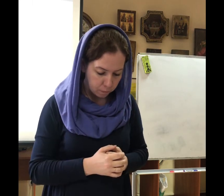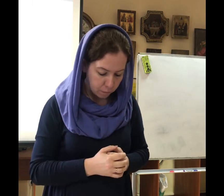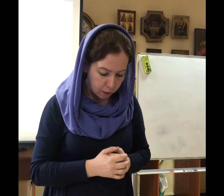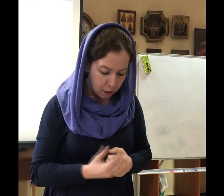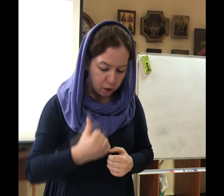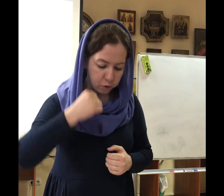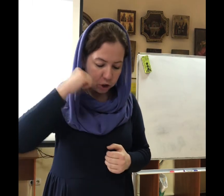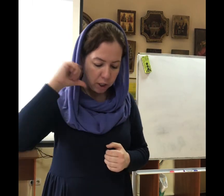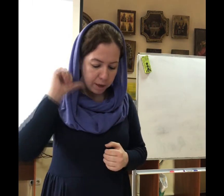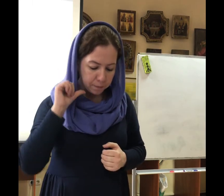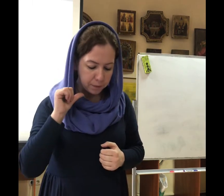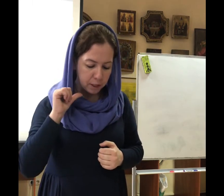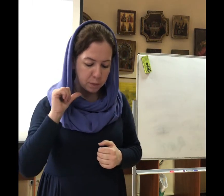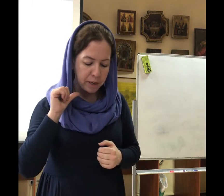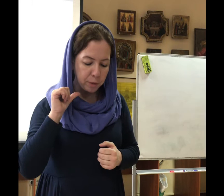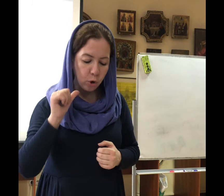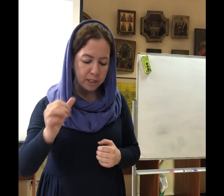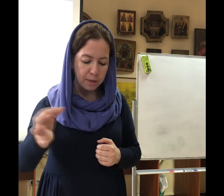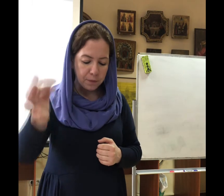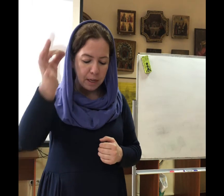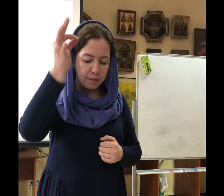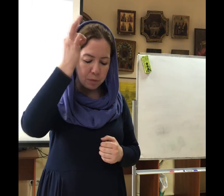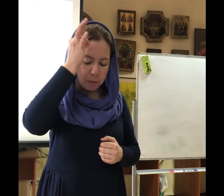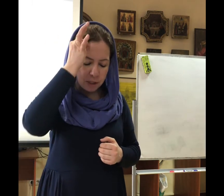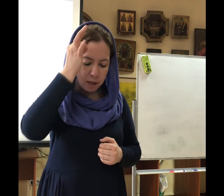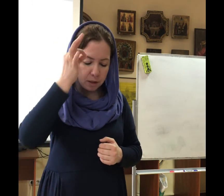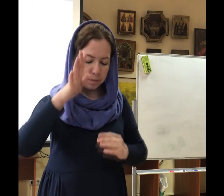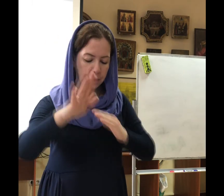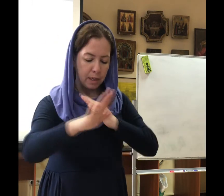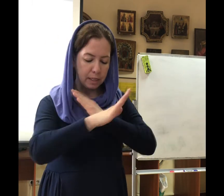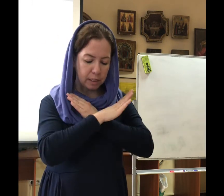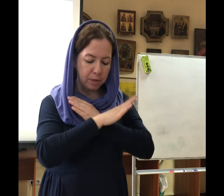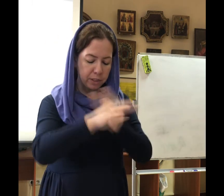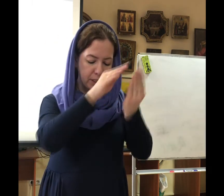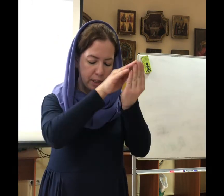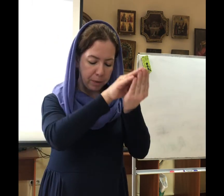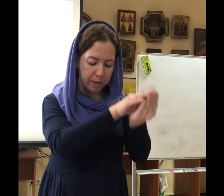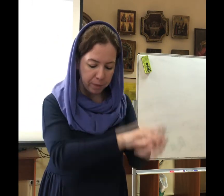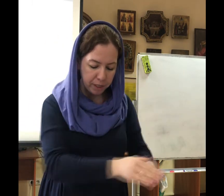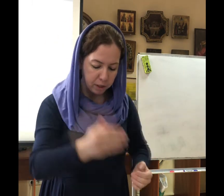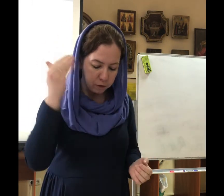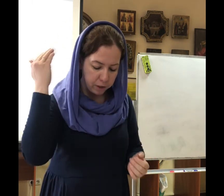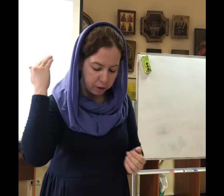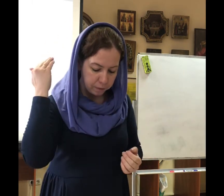Вчера спогребовался, вспоминал смерть и погребение Твое.